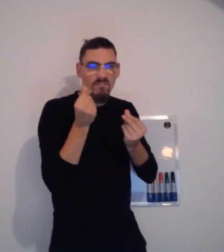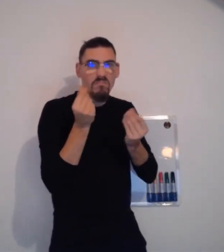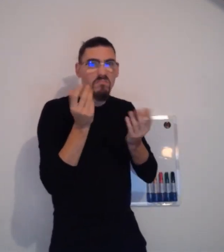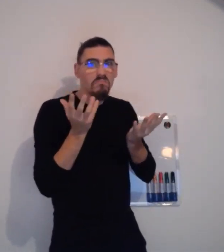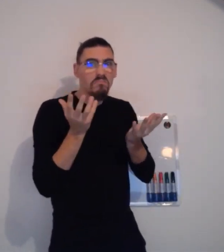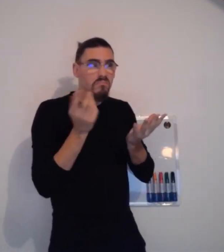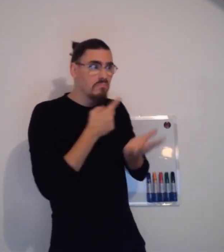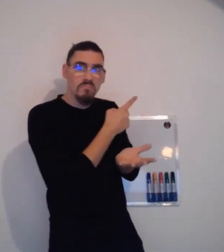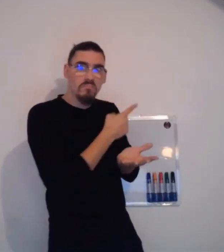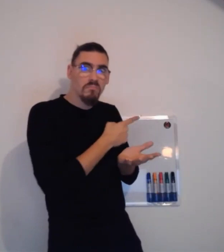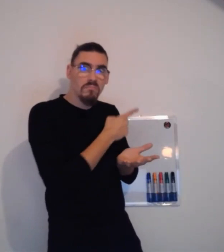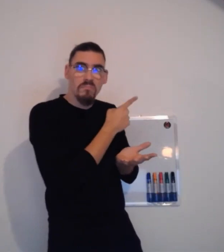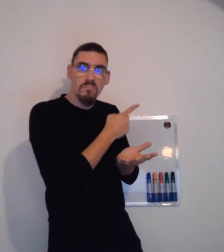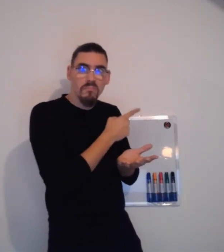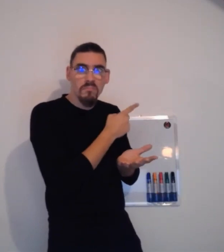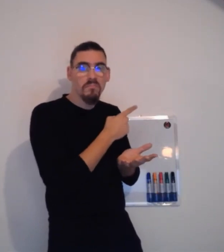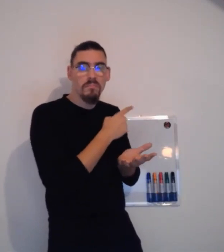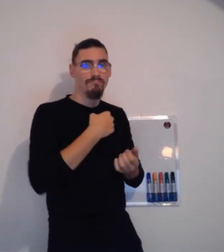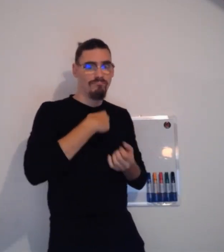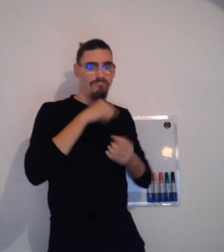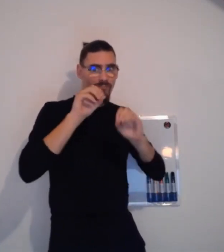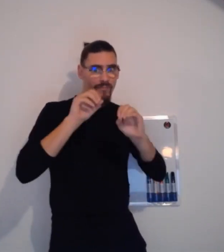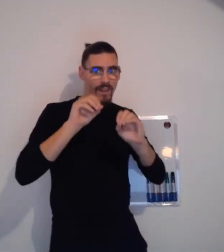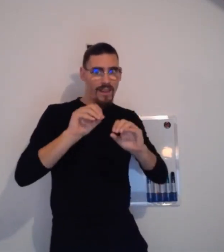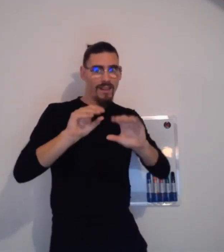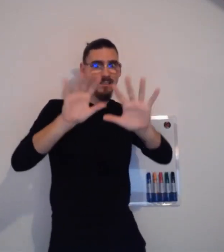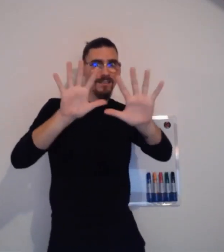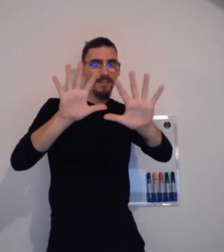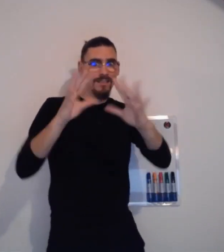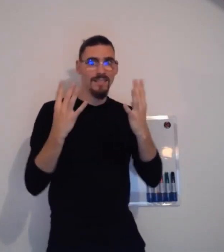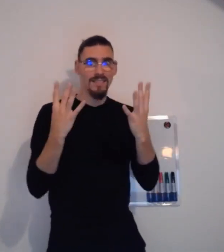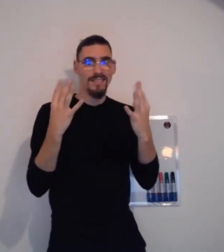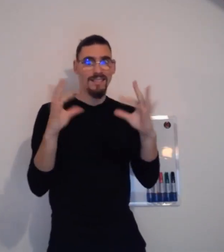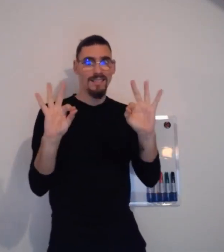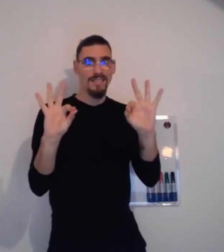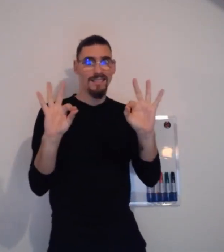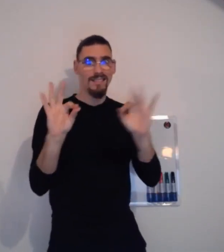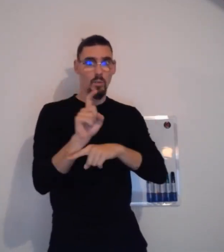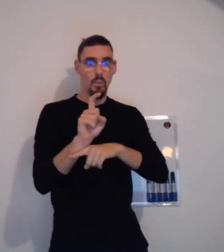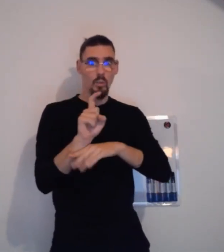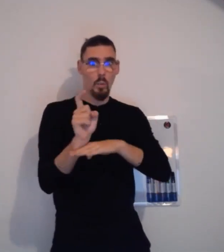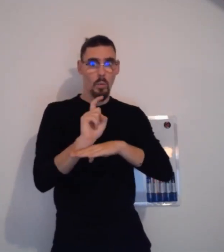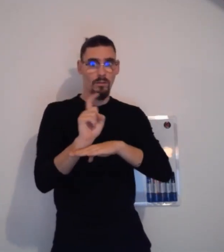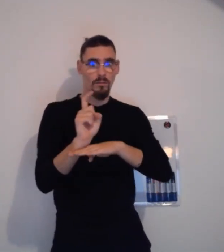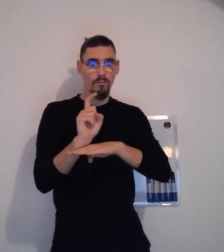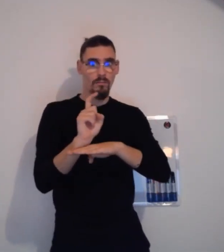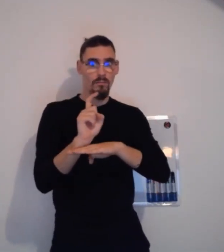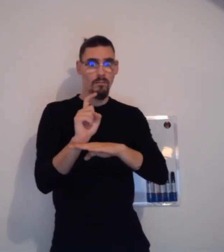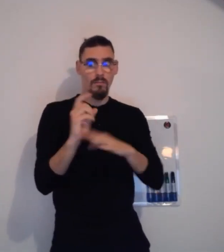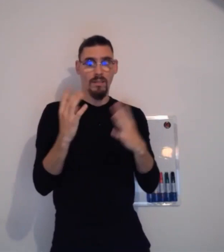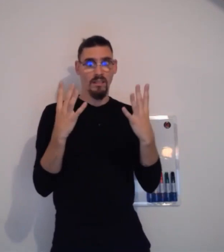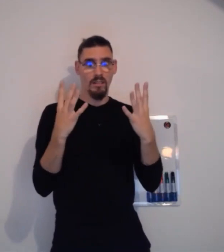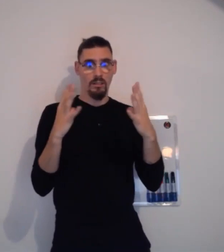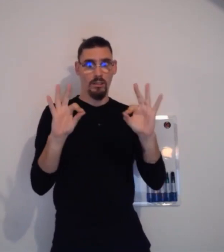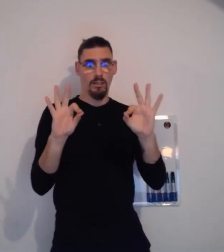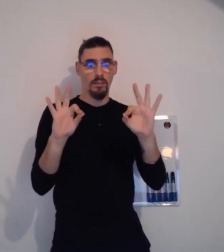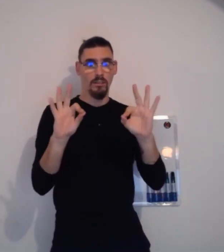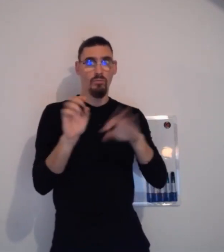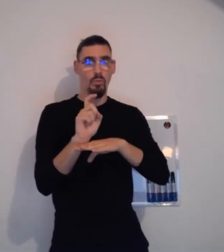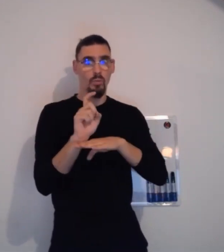Dora, souvent, elle pointe du doigt des objets et elle dit « qu'est-ce que c'est ? Qu'est-ce que vous devez choisir ? » Et bien, du coup, on va faire pareil. Vous avez 10